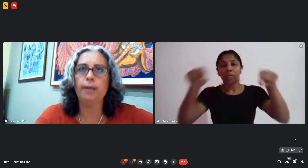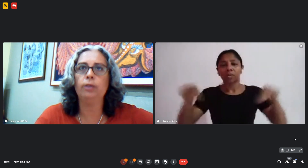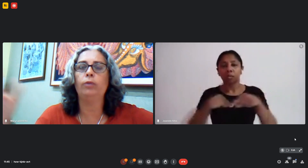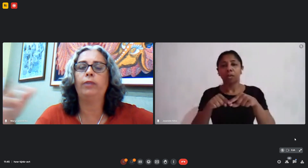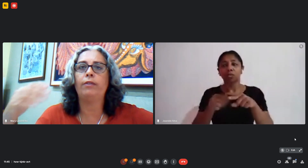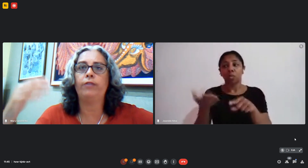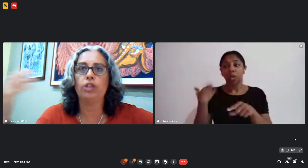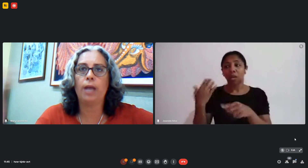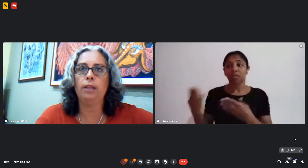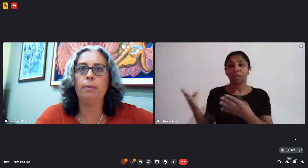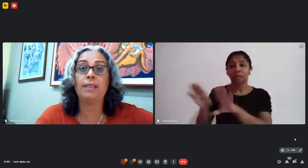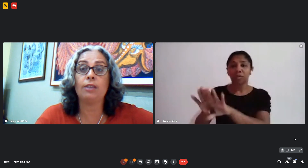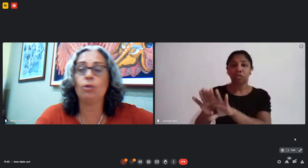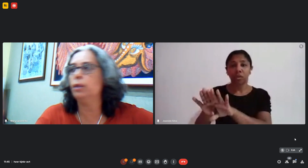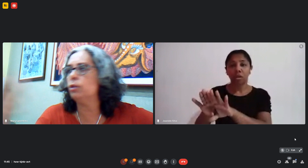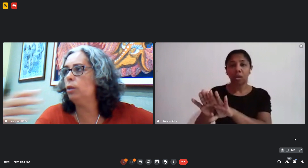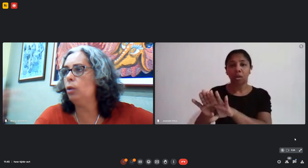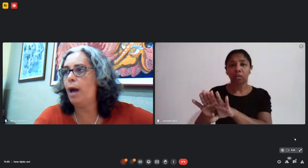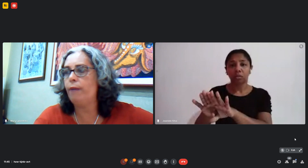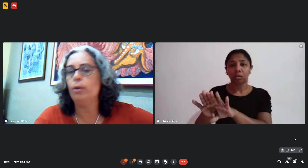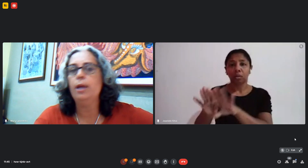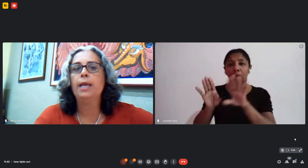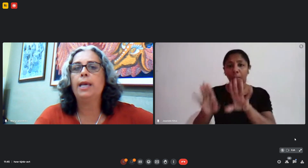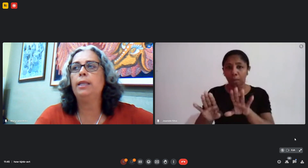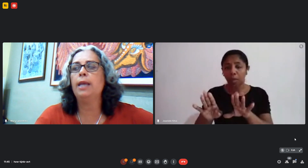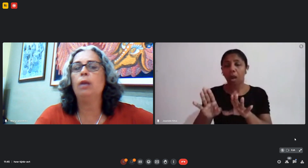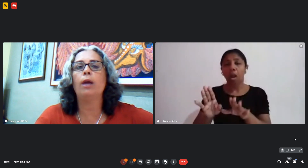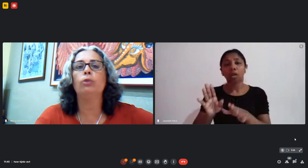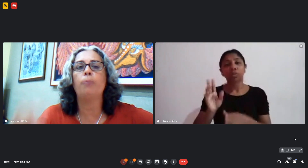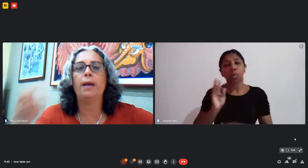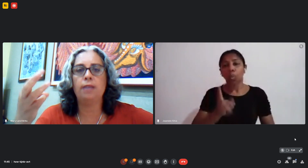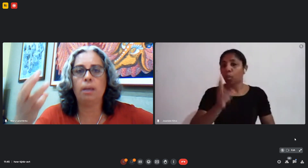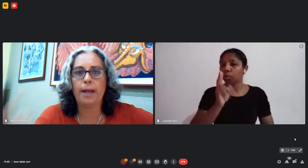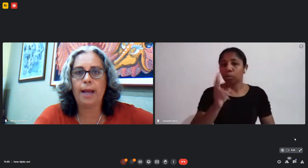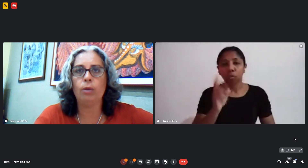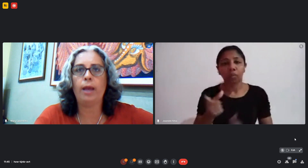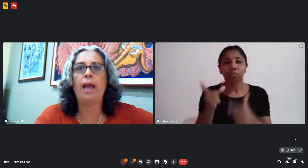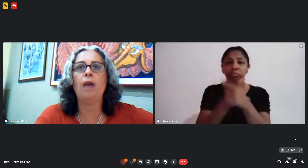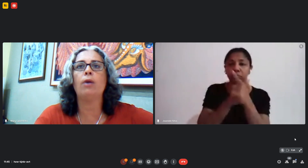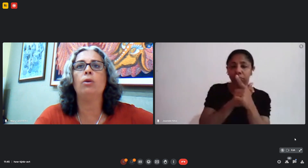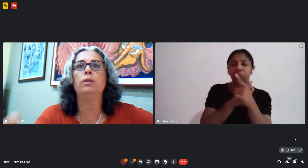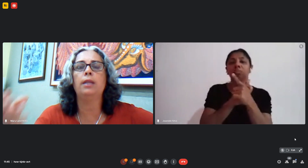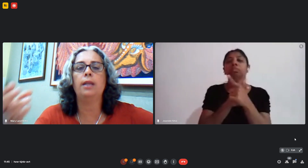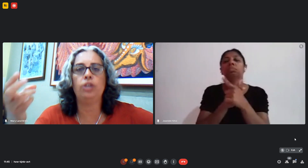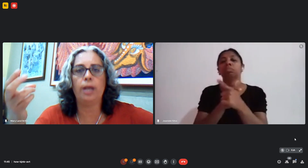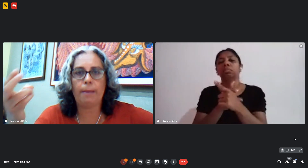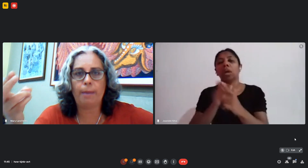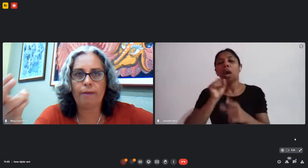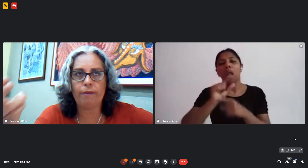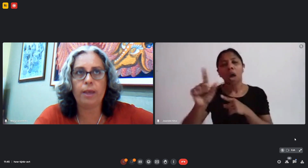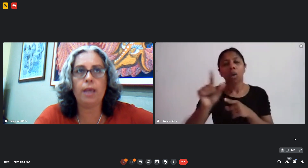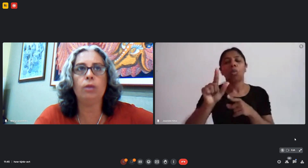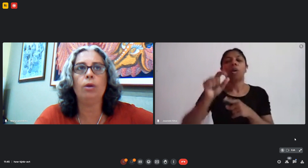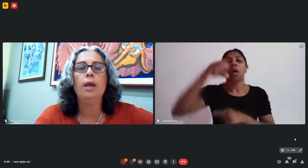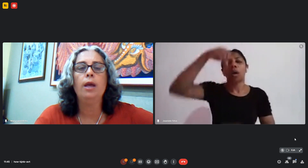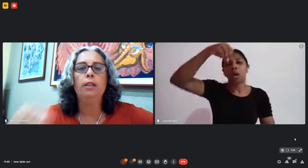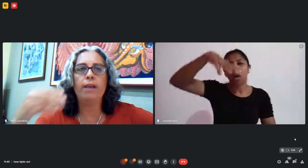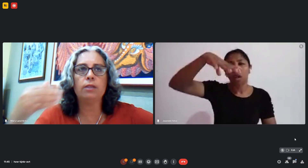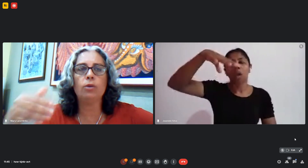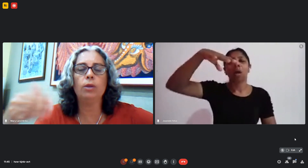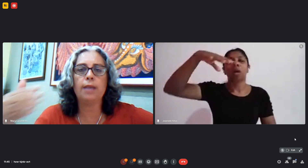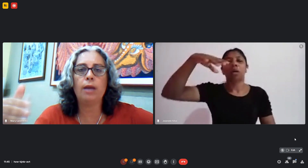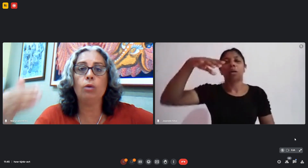se curando tudo estava fechado mas as contas continuavam quem tem aluguel do espaço tem que pagar aluguel a conta de energia cada ano vindo